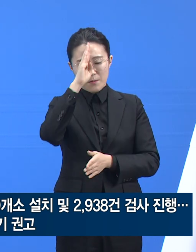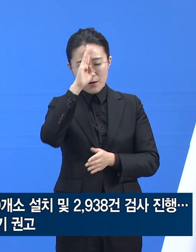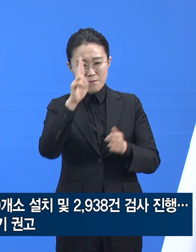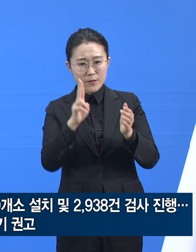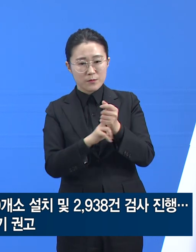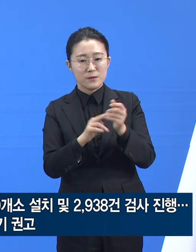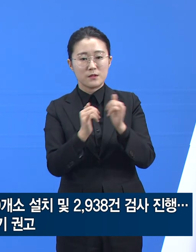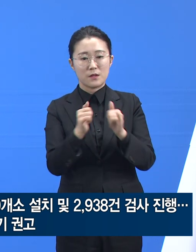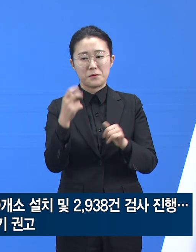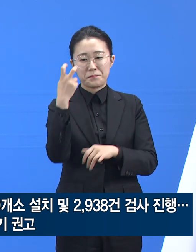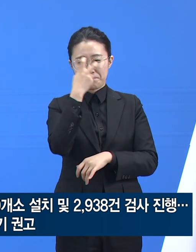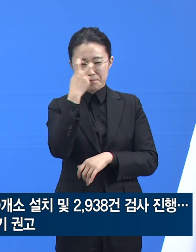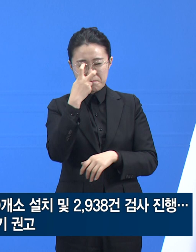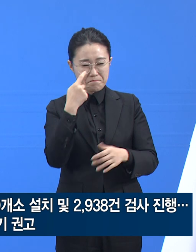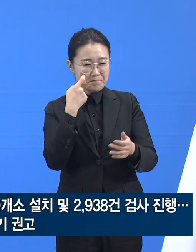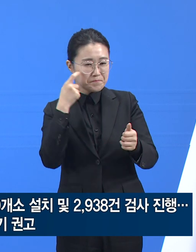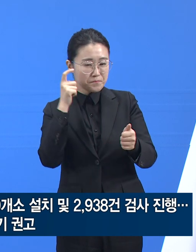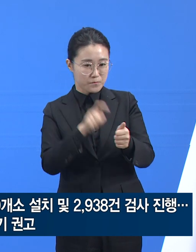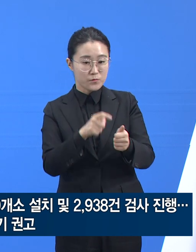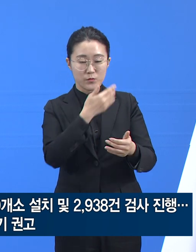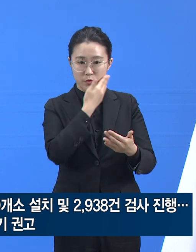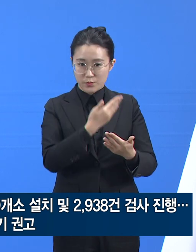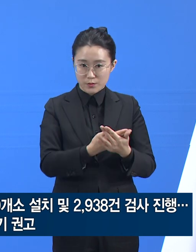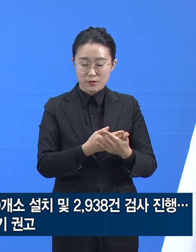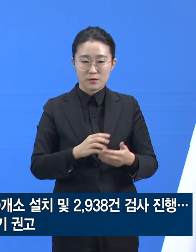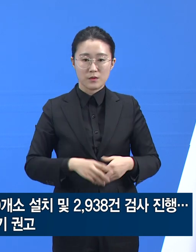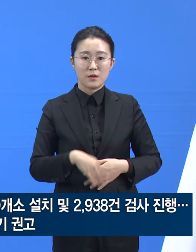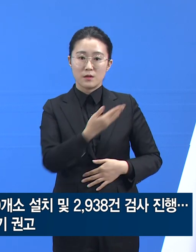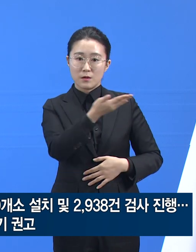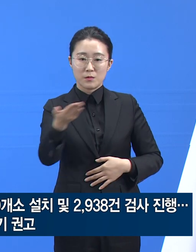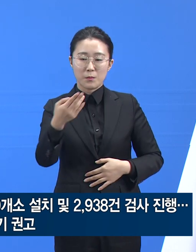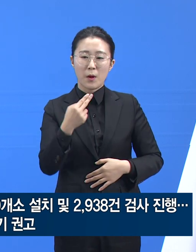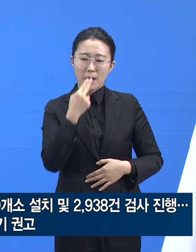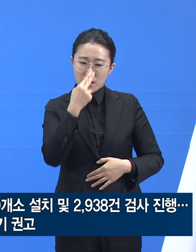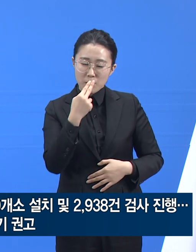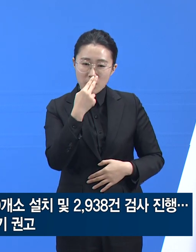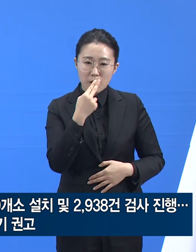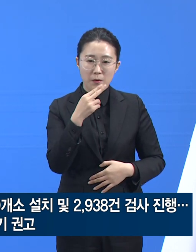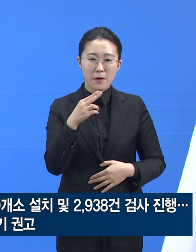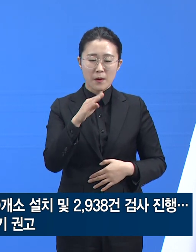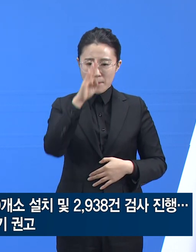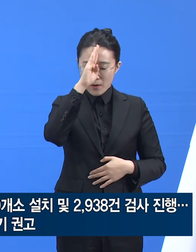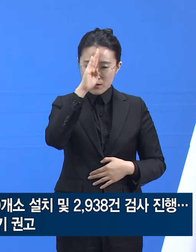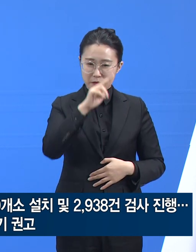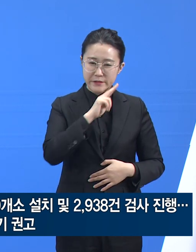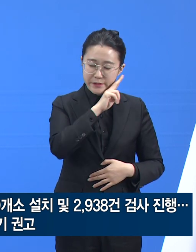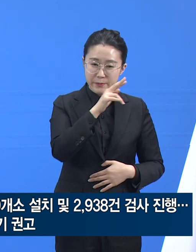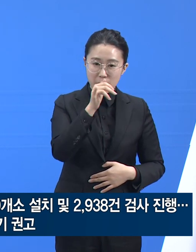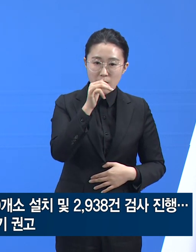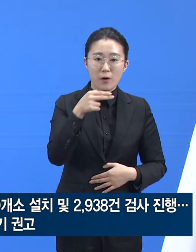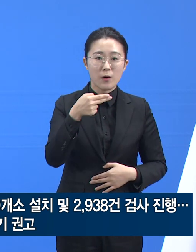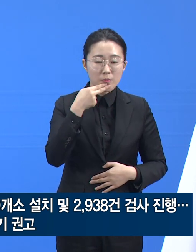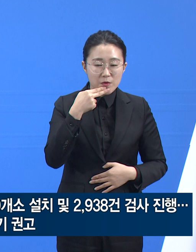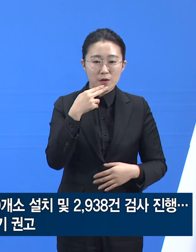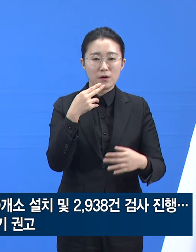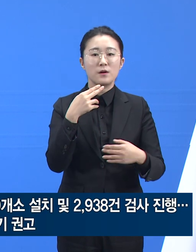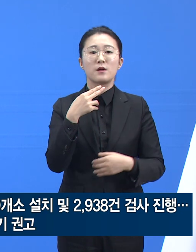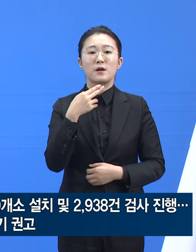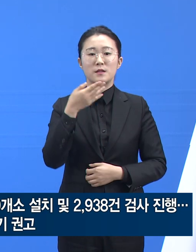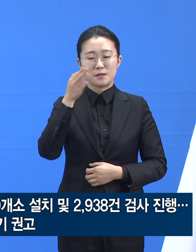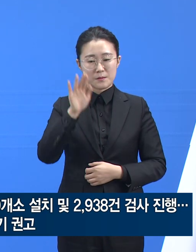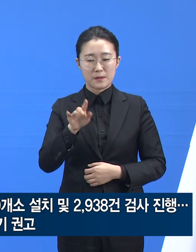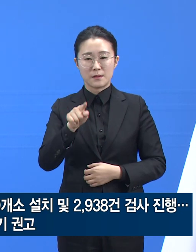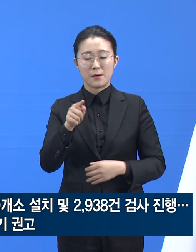중요합니다. 도민 여러분께서도 발염 및 호흡기 증상이 없더라도 임시선별검사소를 방문하여 검사를 받아주시기 바랍니다.